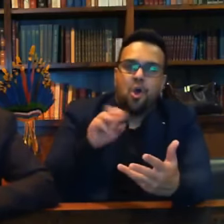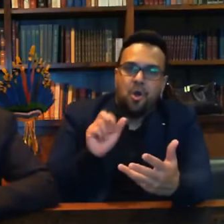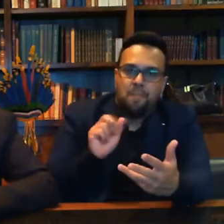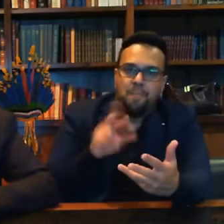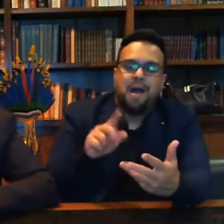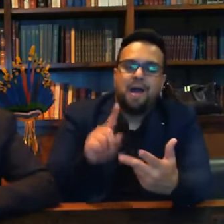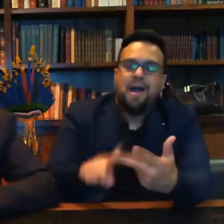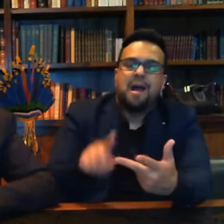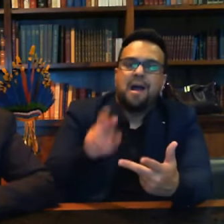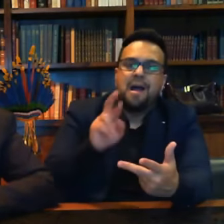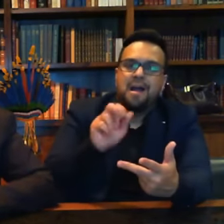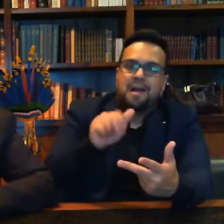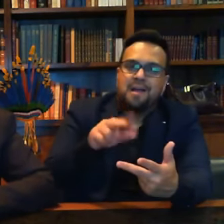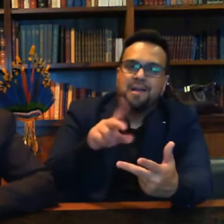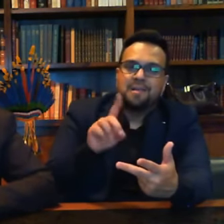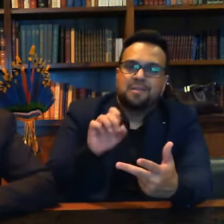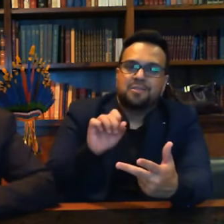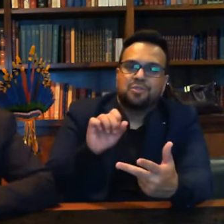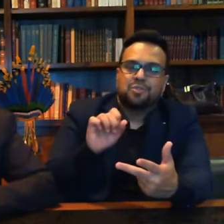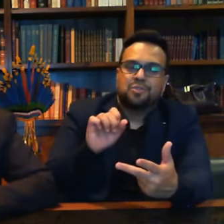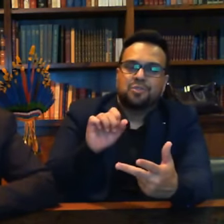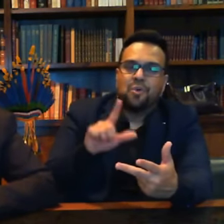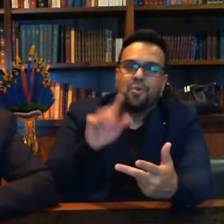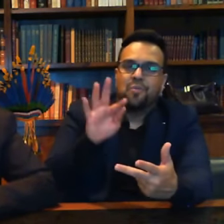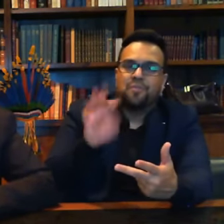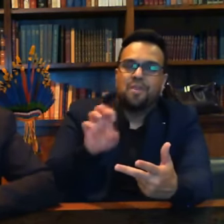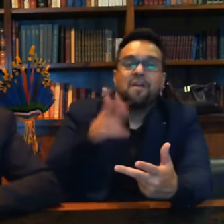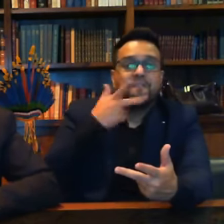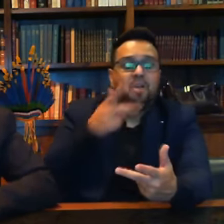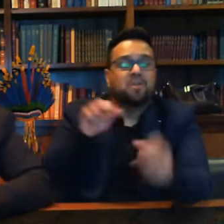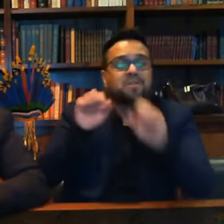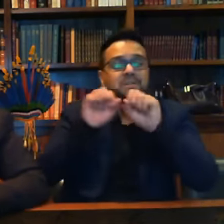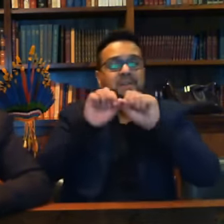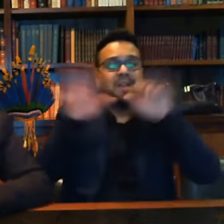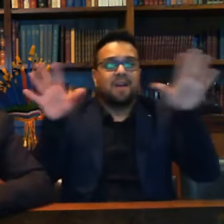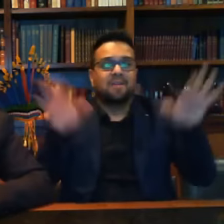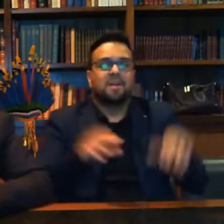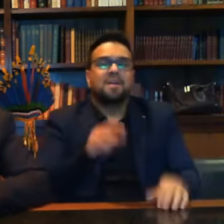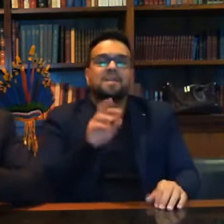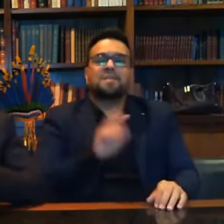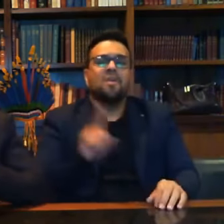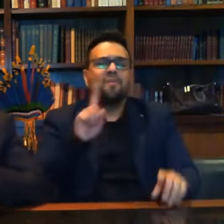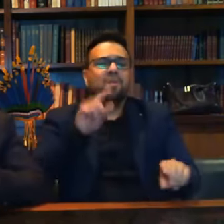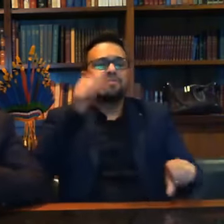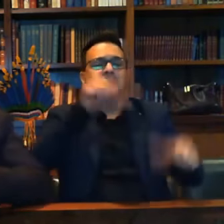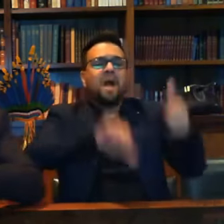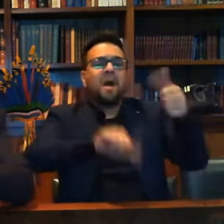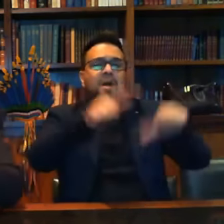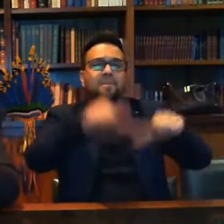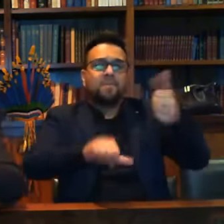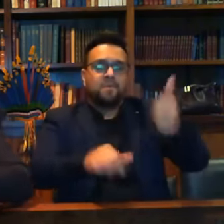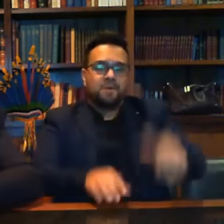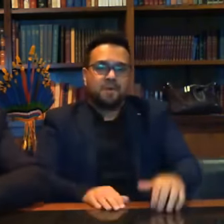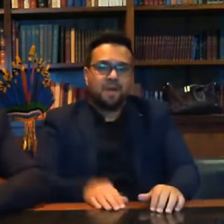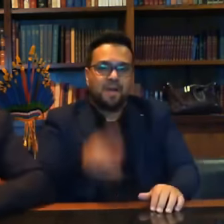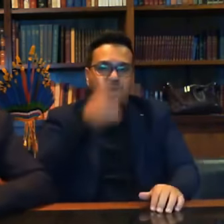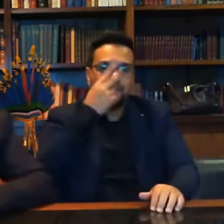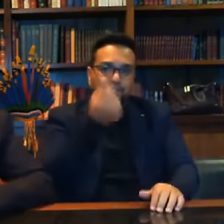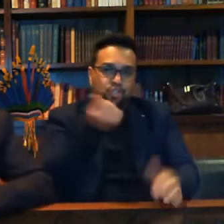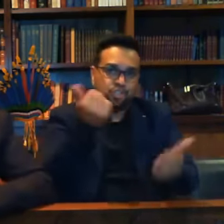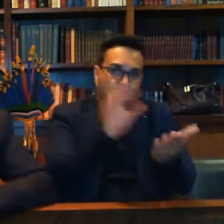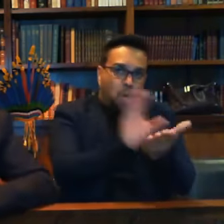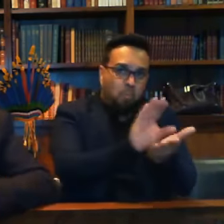claros nós não apuraremos desvio de recursos se tivesse aprovado essa emenda a MP